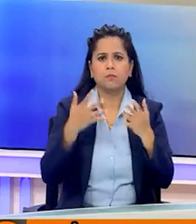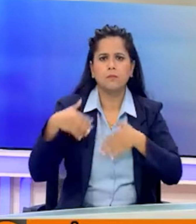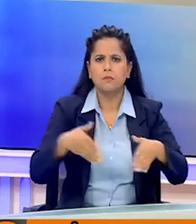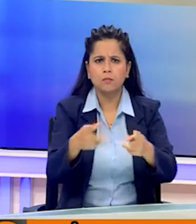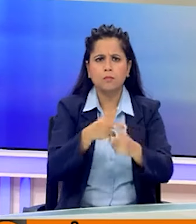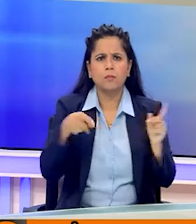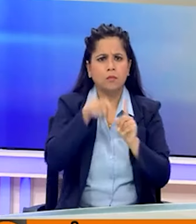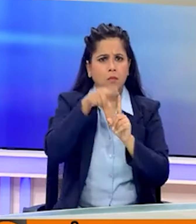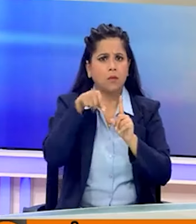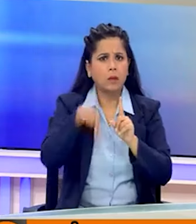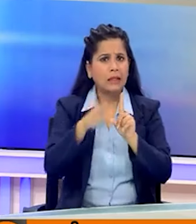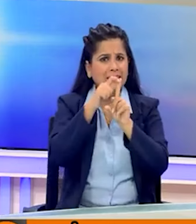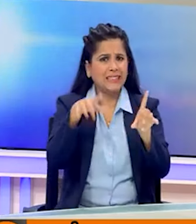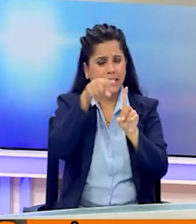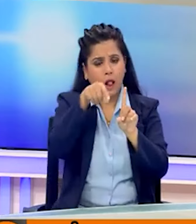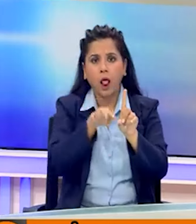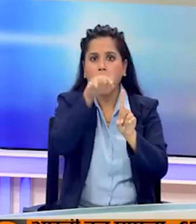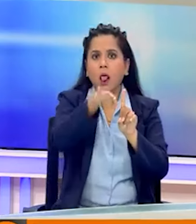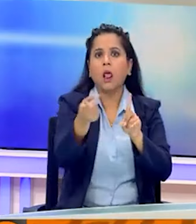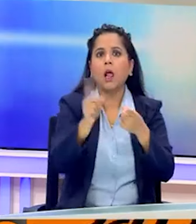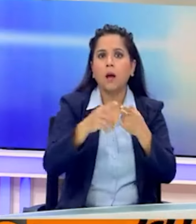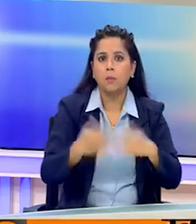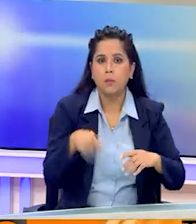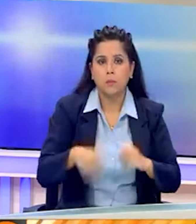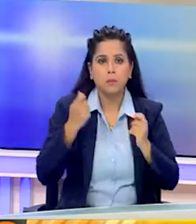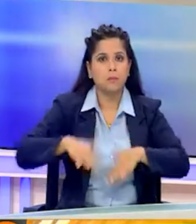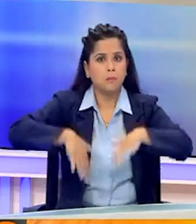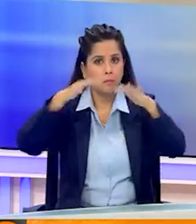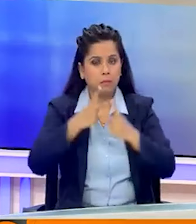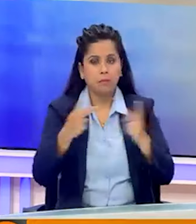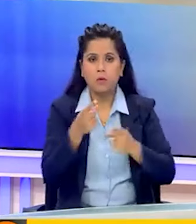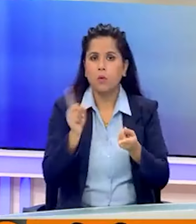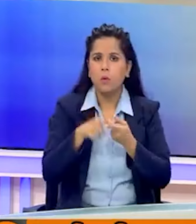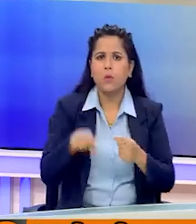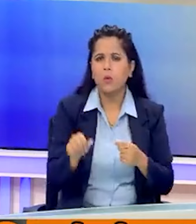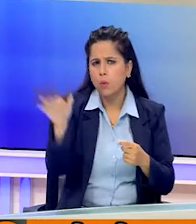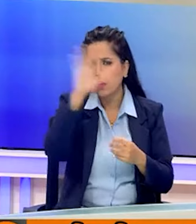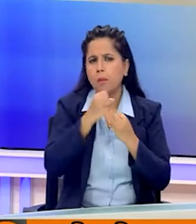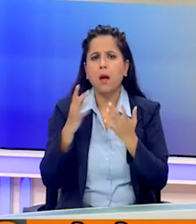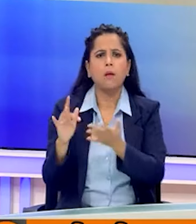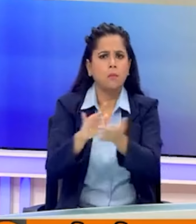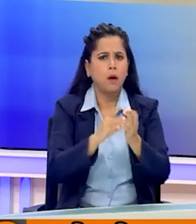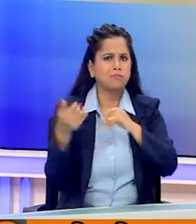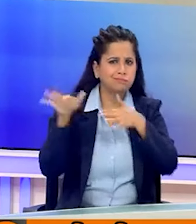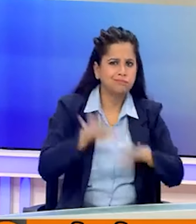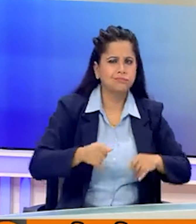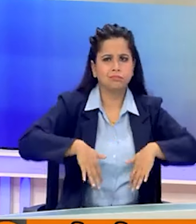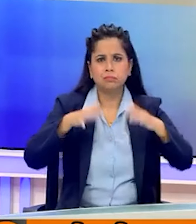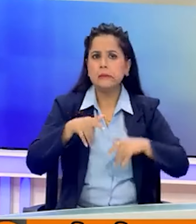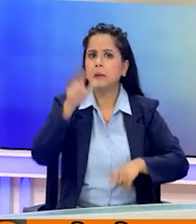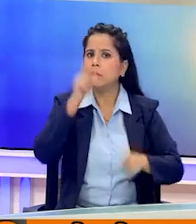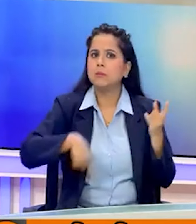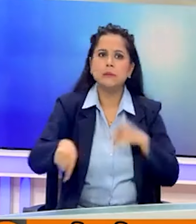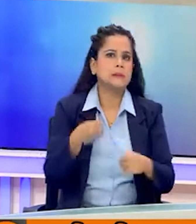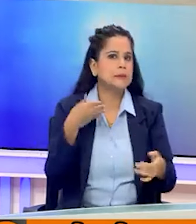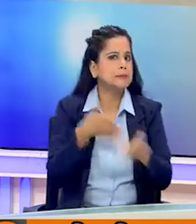जरिस्तर खत्रे के निशान को भी पार कर चुका है। बाढ़ और भुस्कलन के कारण देश के कई भागों में जन जीवन अस्त्वियस्त हो गया